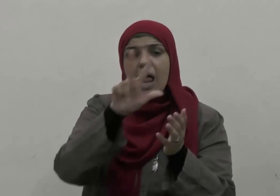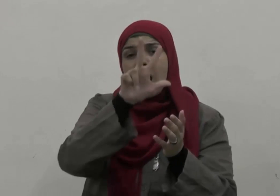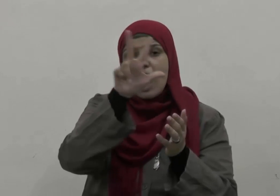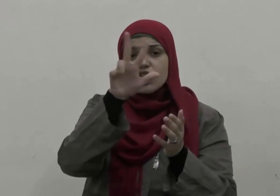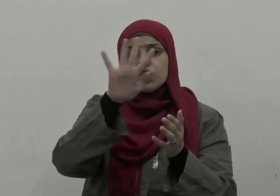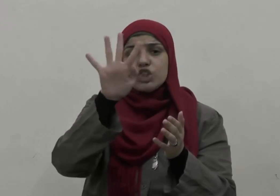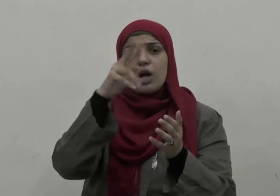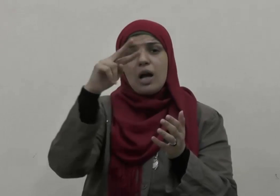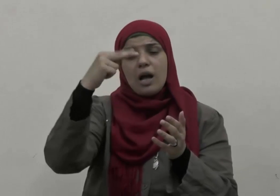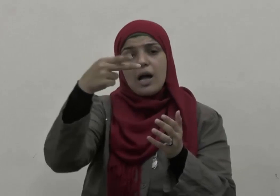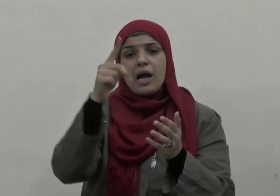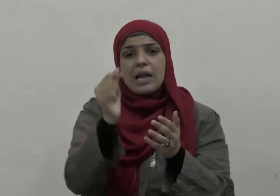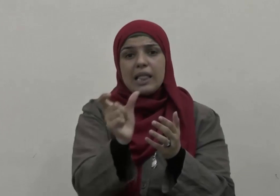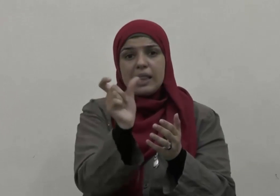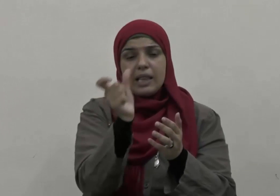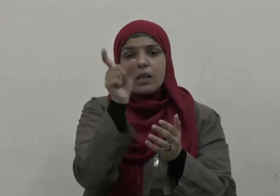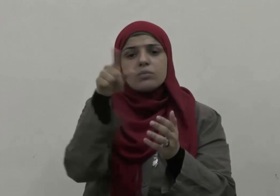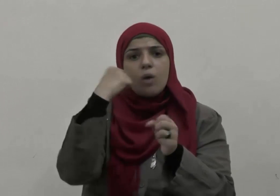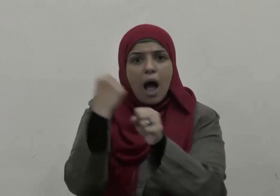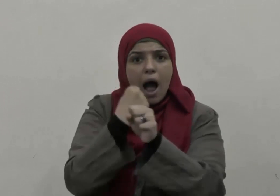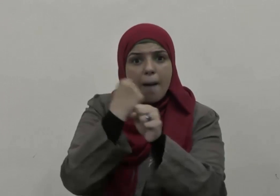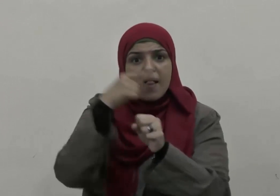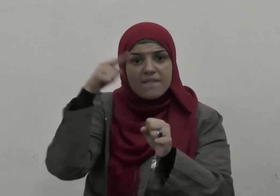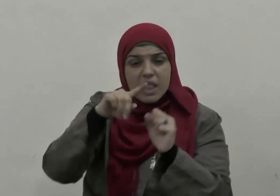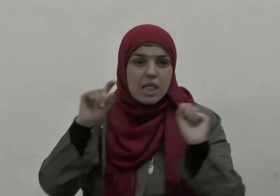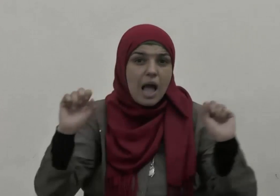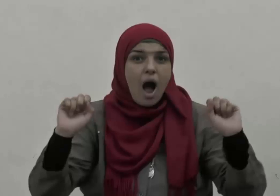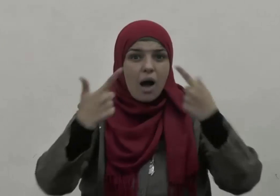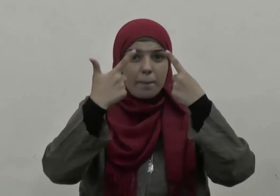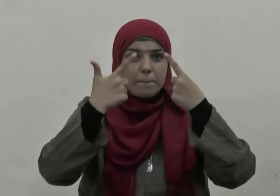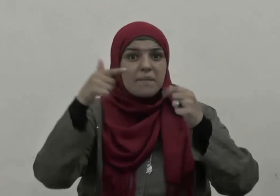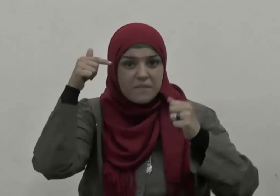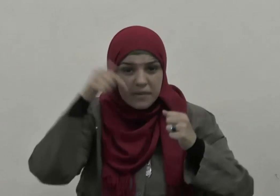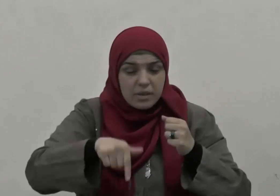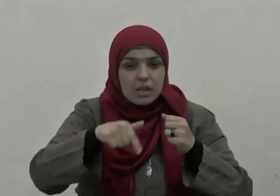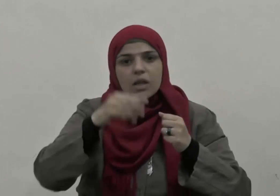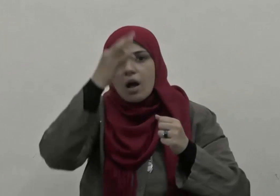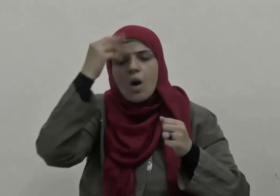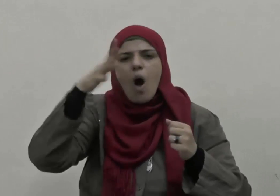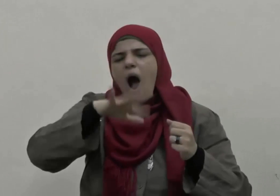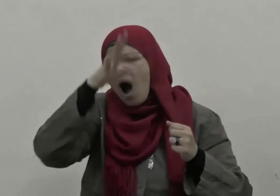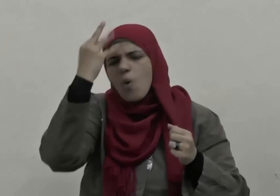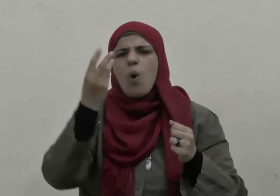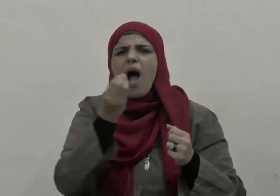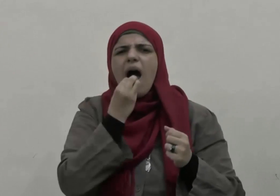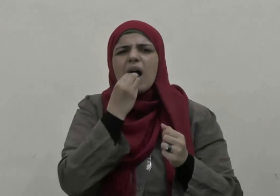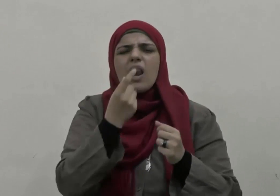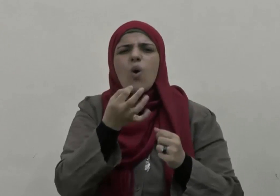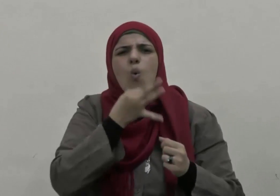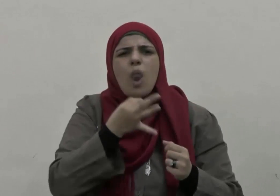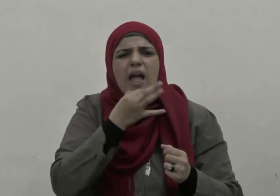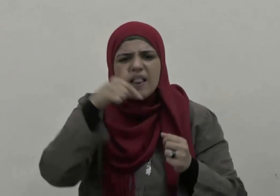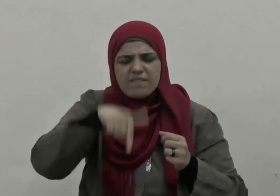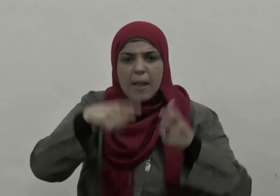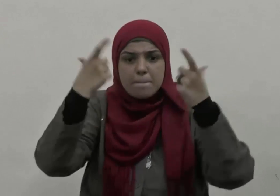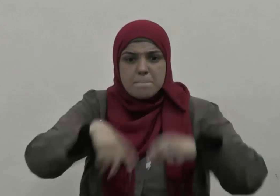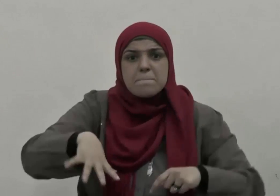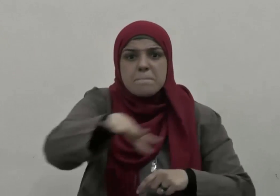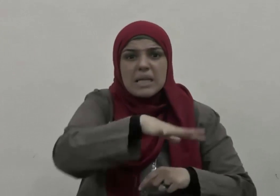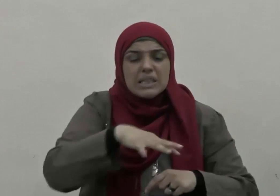الأشعريين إذا أرملوا في الغزو أو قل طعام عيالهم بالمدينة